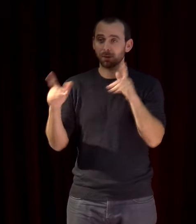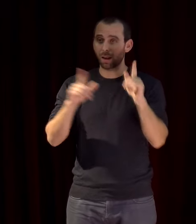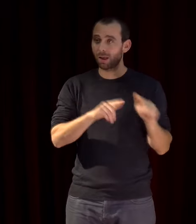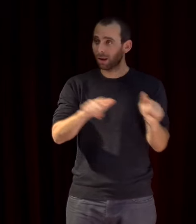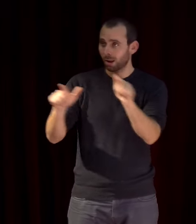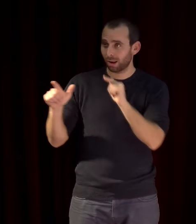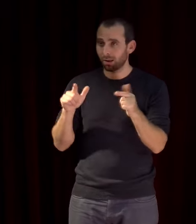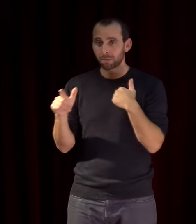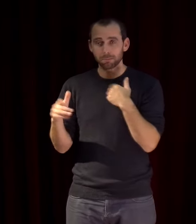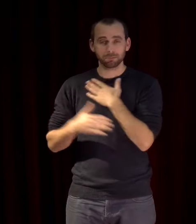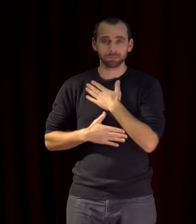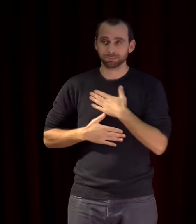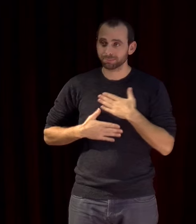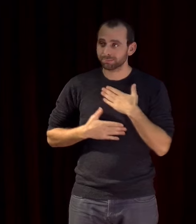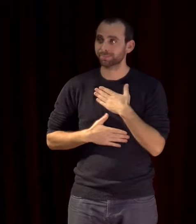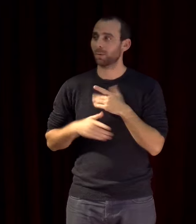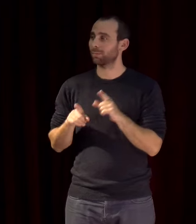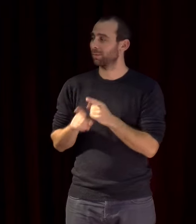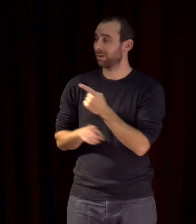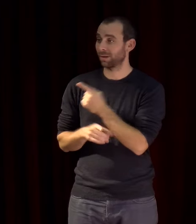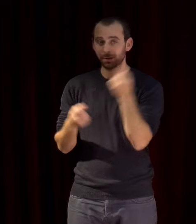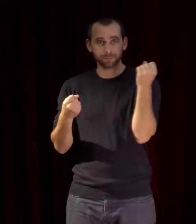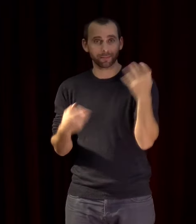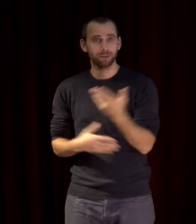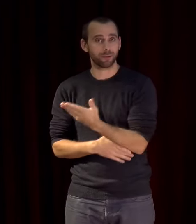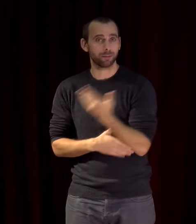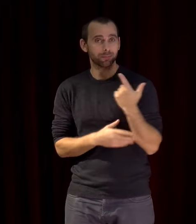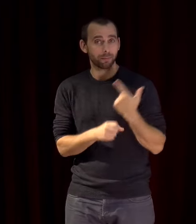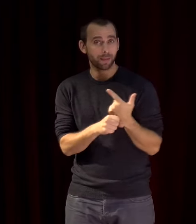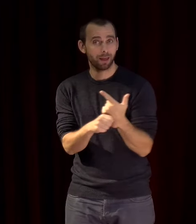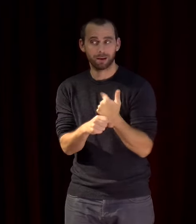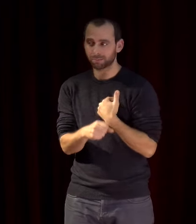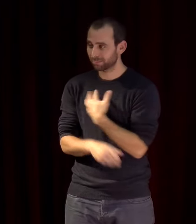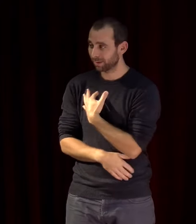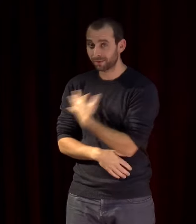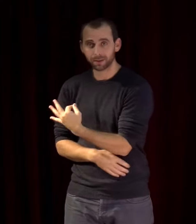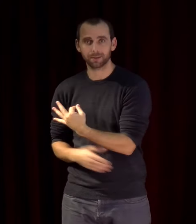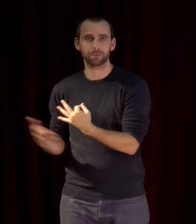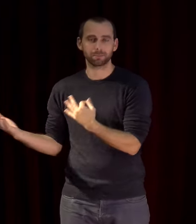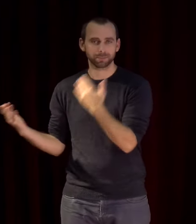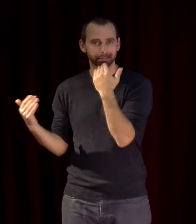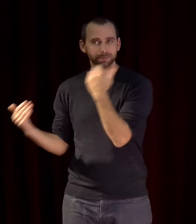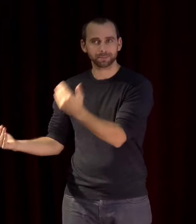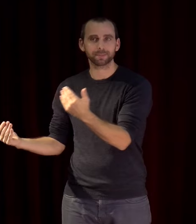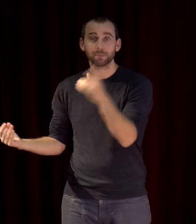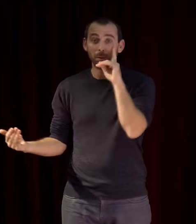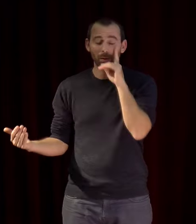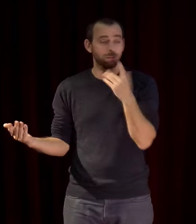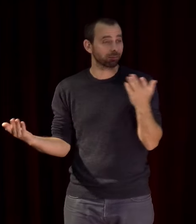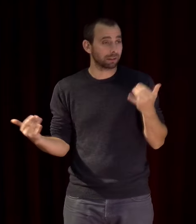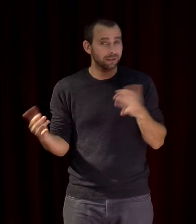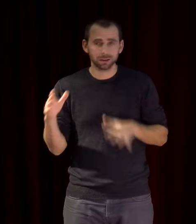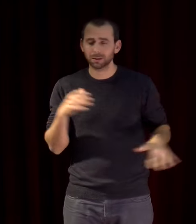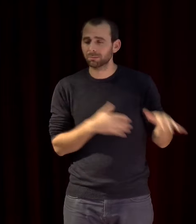et je remercie beaucoup la Biennale de m'avoir invitée puisqu'il y a plein de beaux spectacles à voir